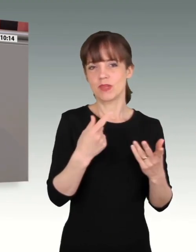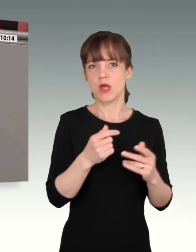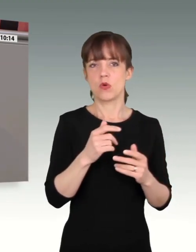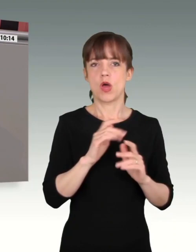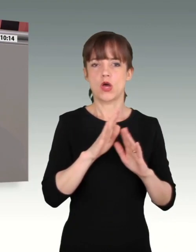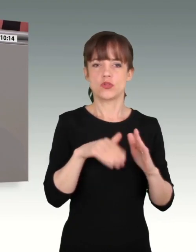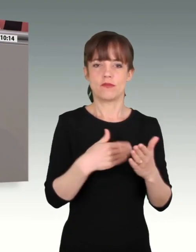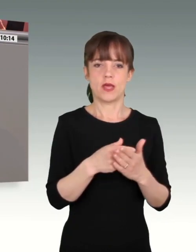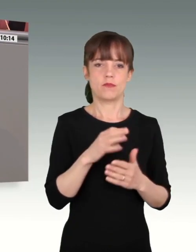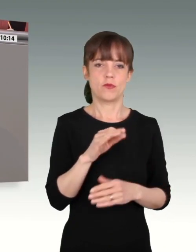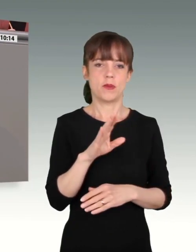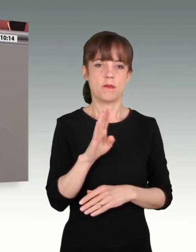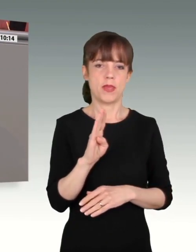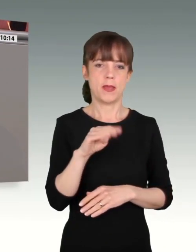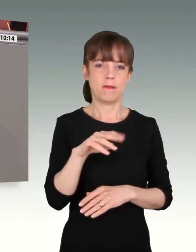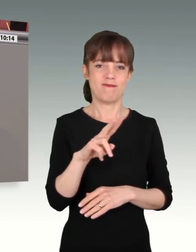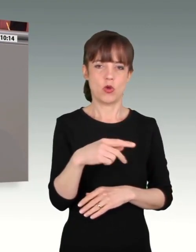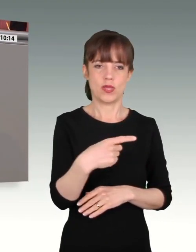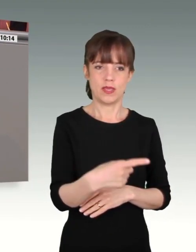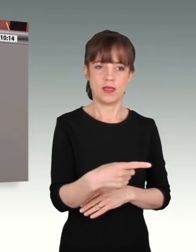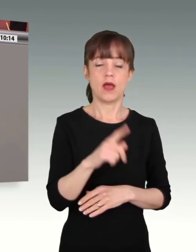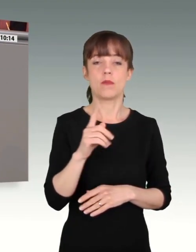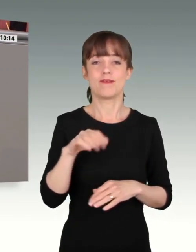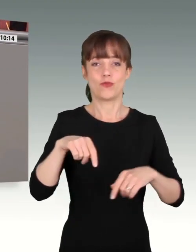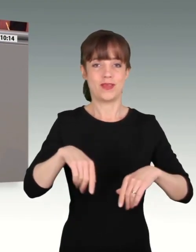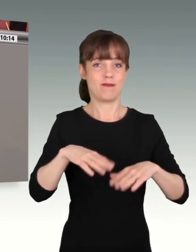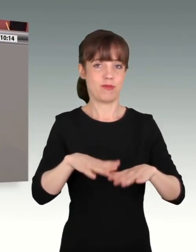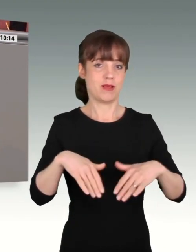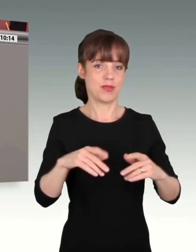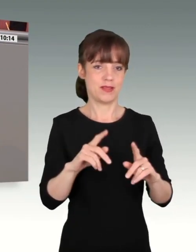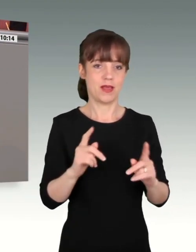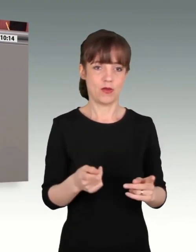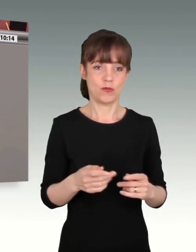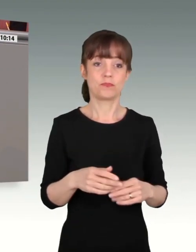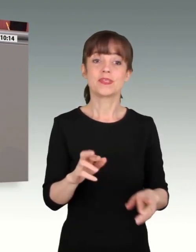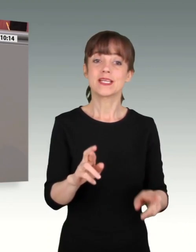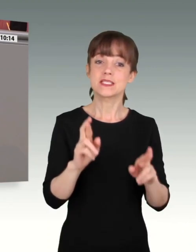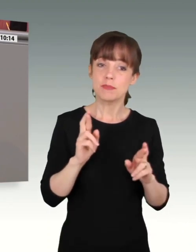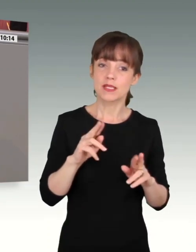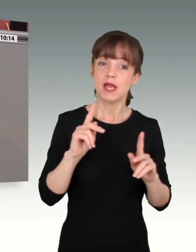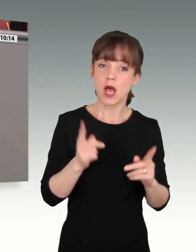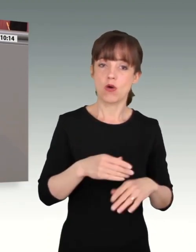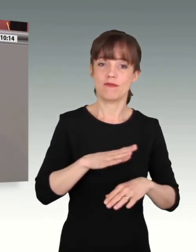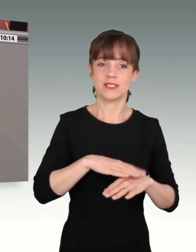Respekt heißt aber auch, dass Frauen in der Bundeswehr selbstverständlich sind und Sexismus geächtet wird, dass Menschen